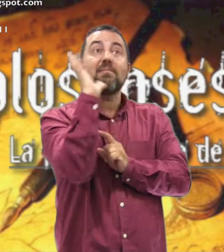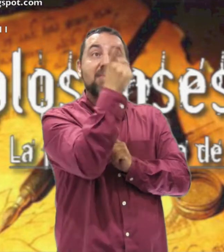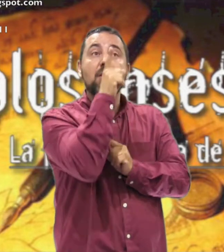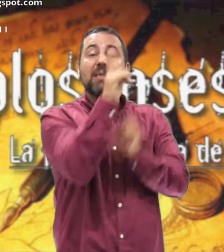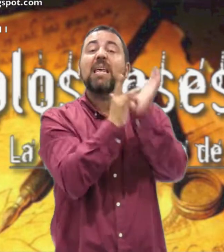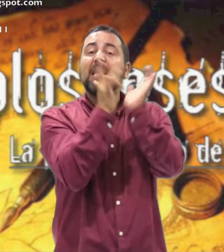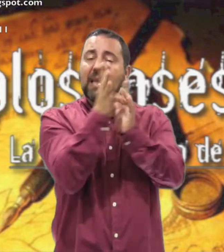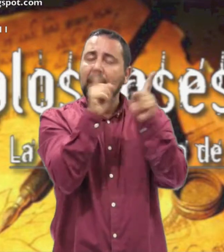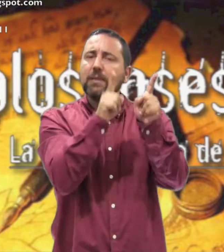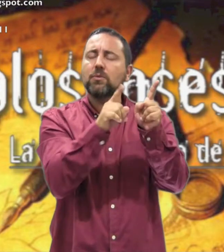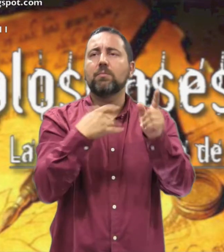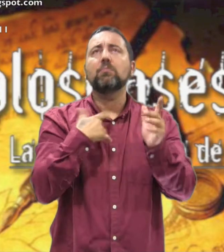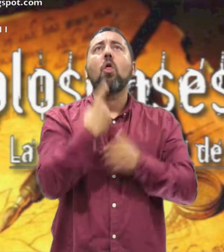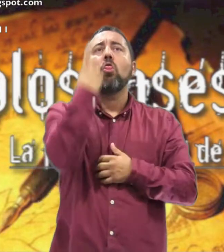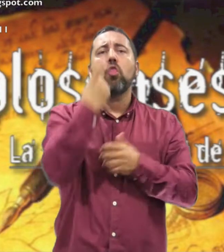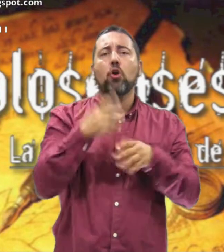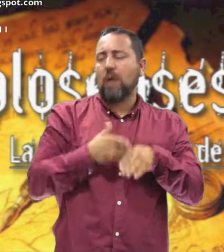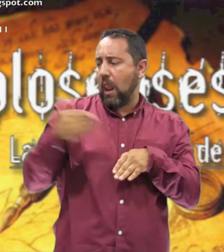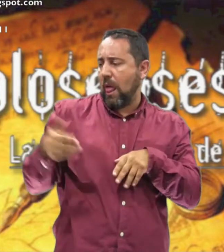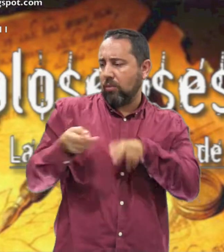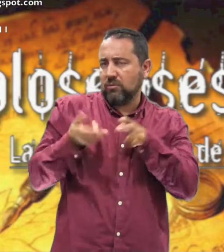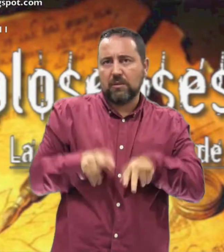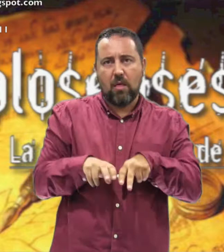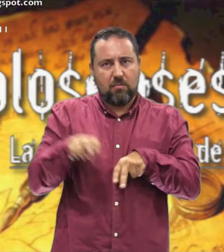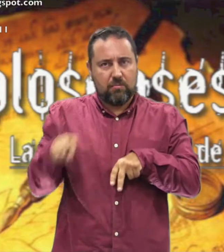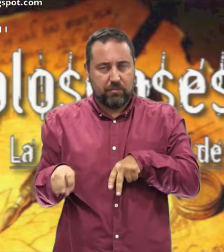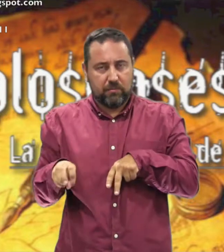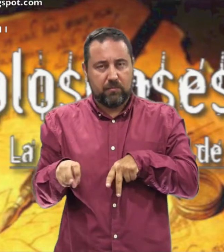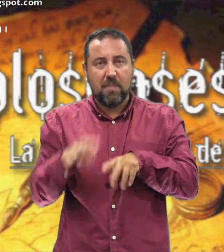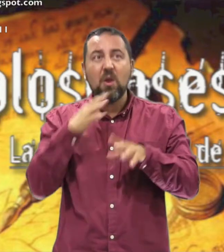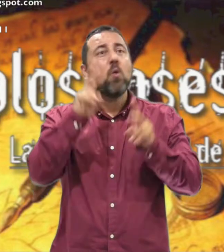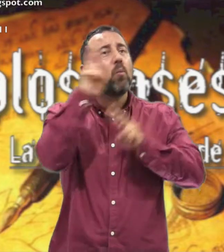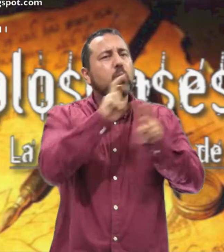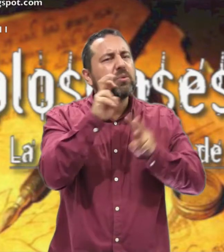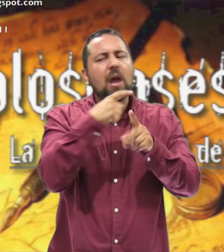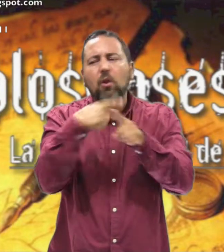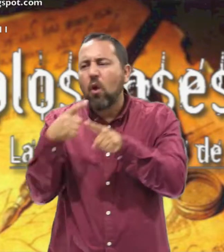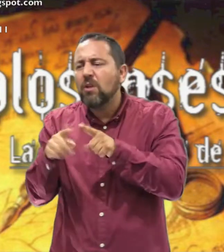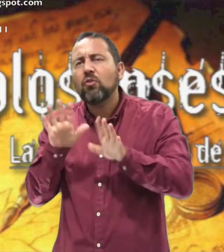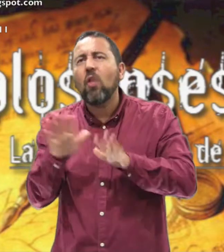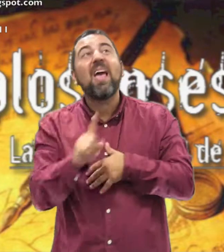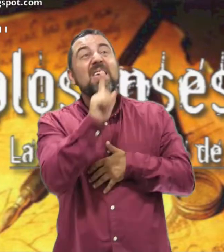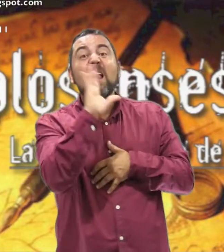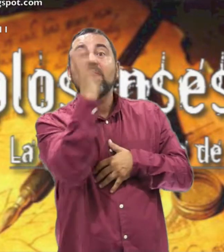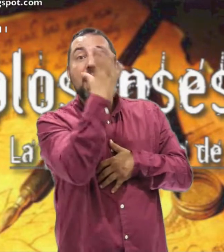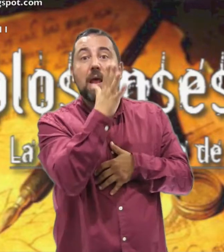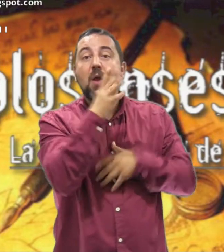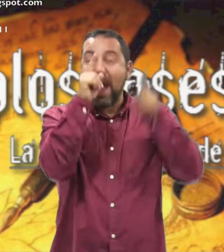allá arriba Donde Cristo está sentado A la derecha de Dios Aspirad a los